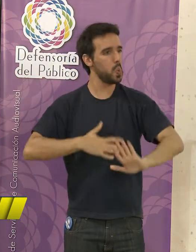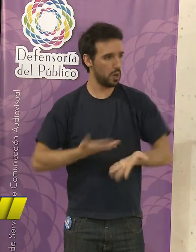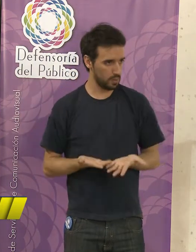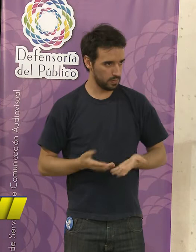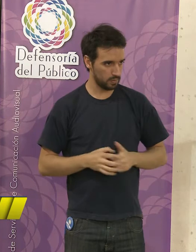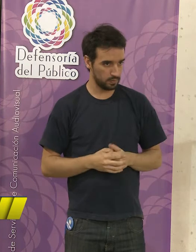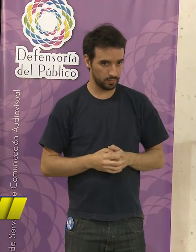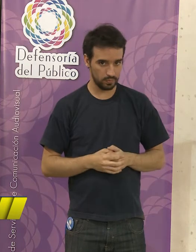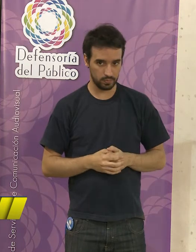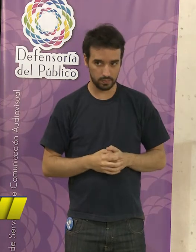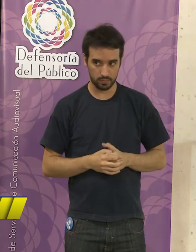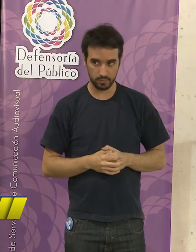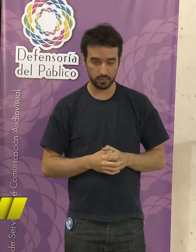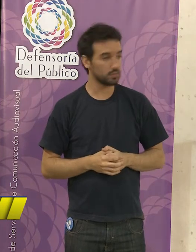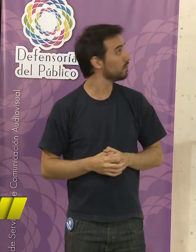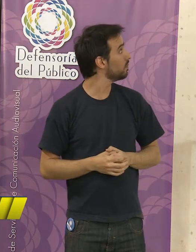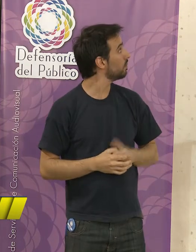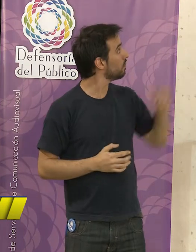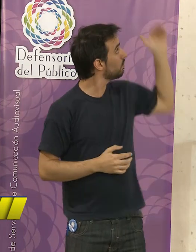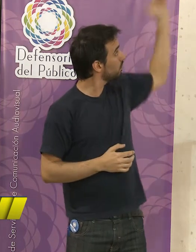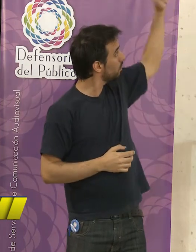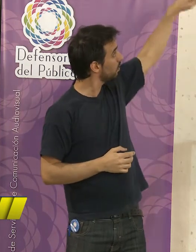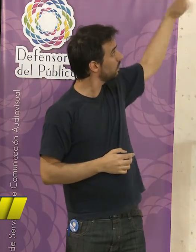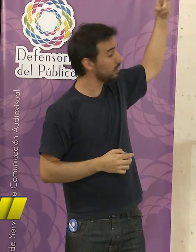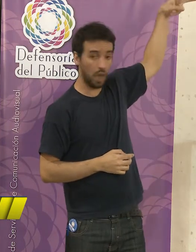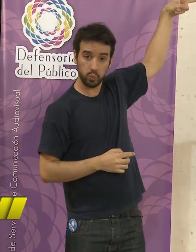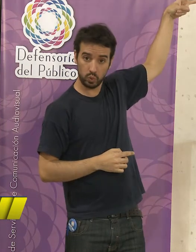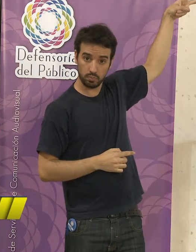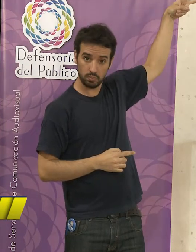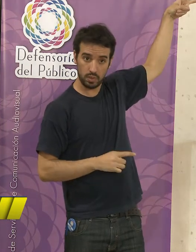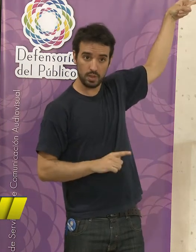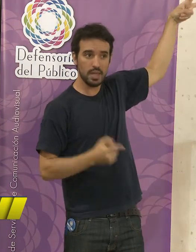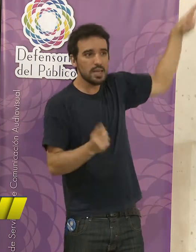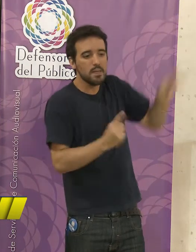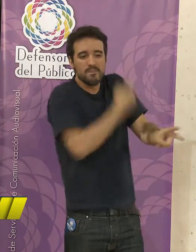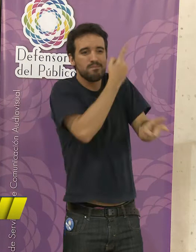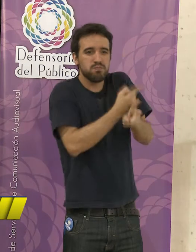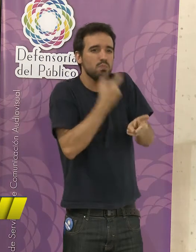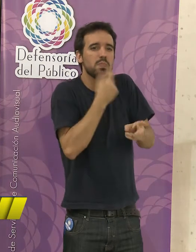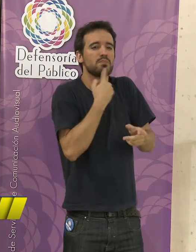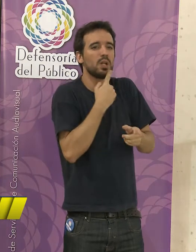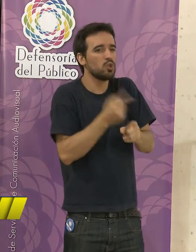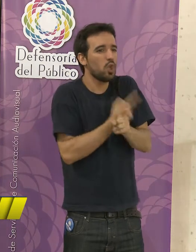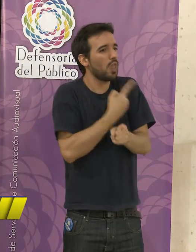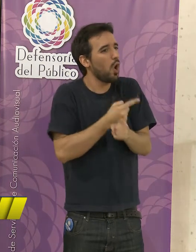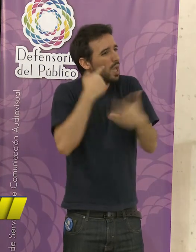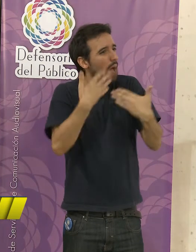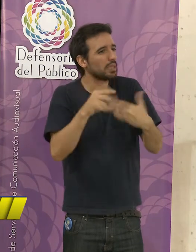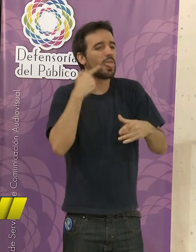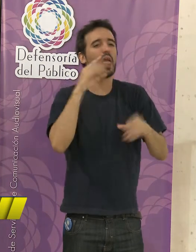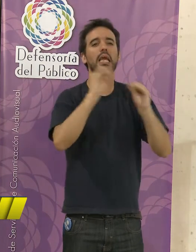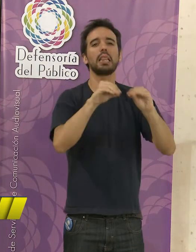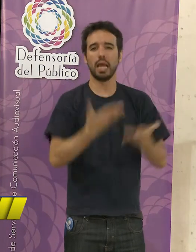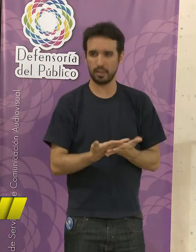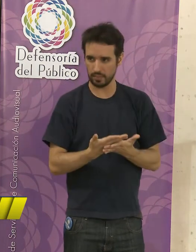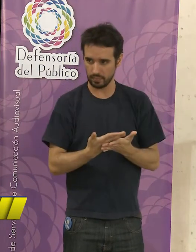Bueno, una incapacidad de criticar. Al mayor de los